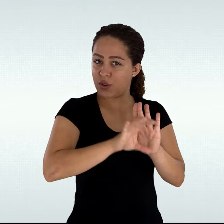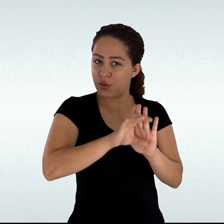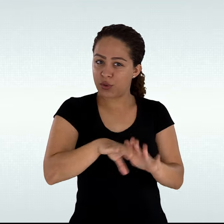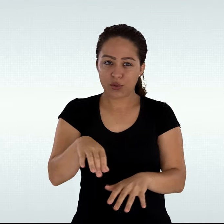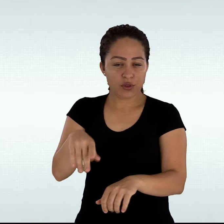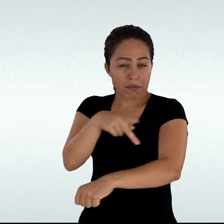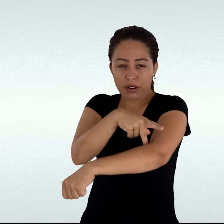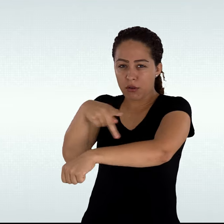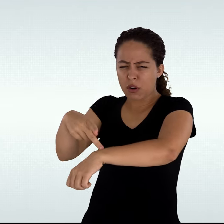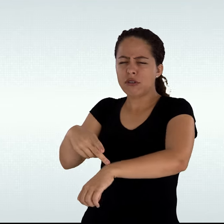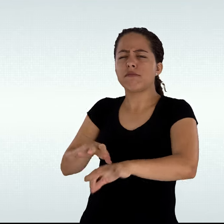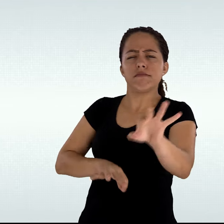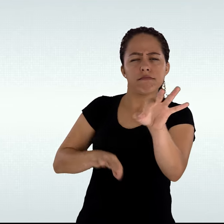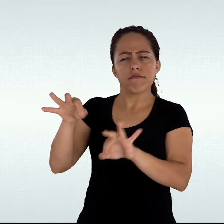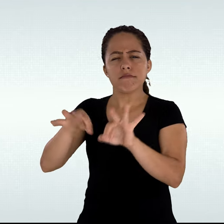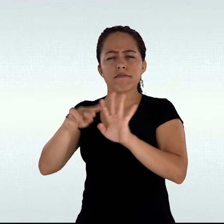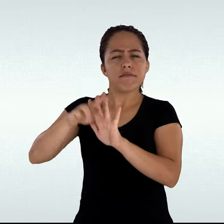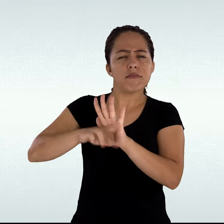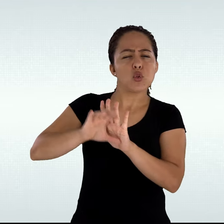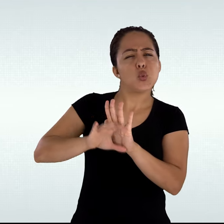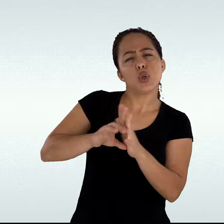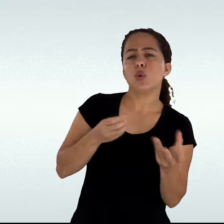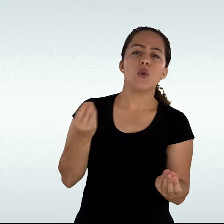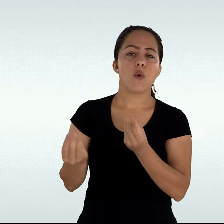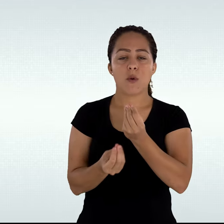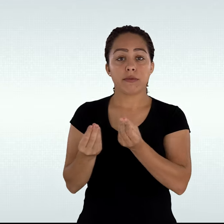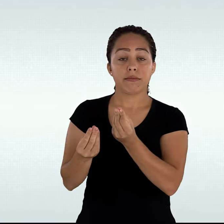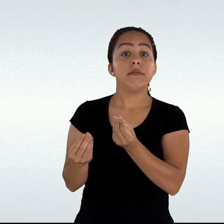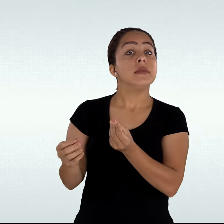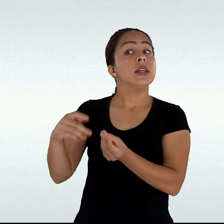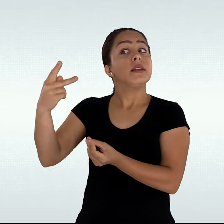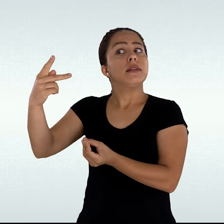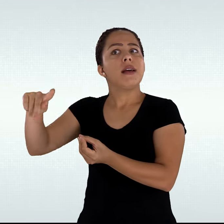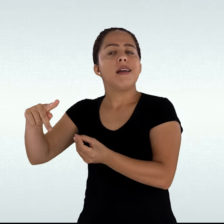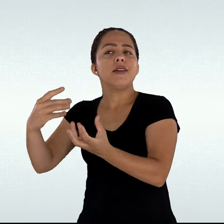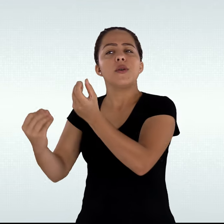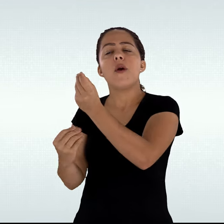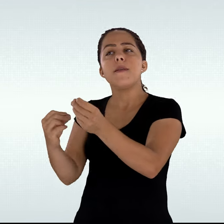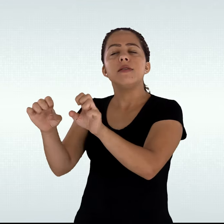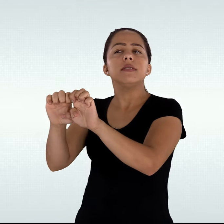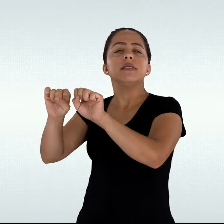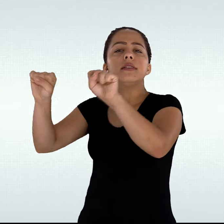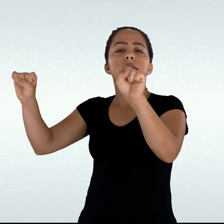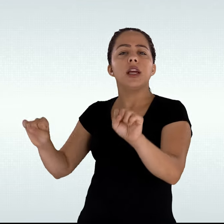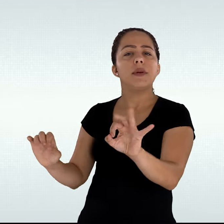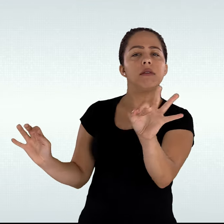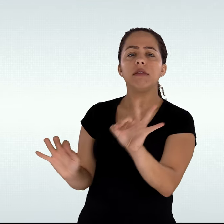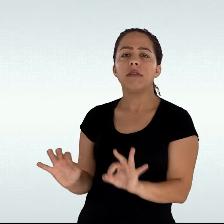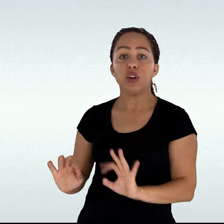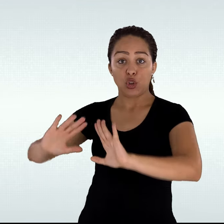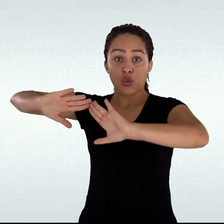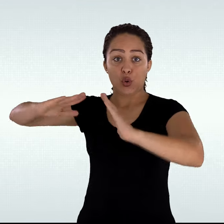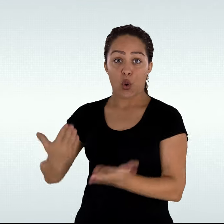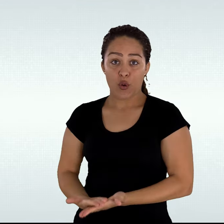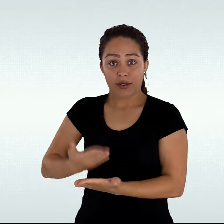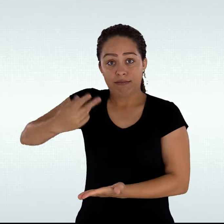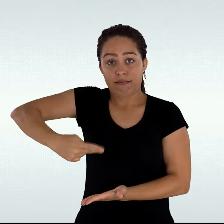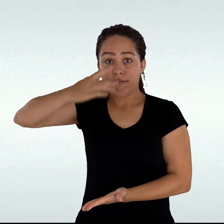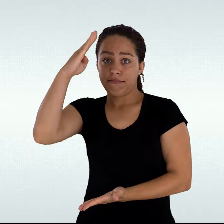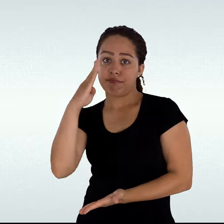pedagógicos, os sistemas de ensino e as escolas de educação básica brasileiras devem assegurar diretrizes